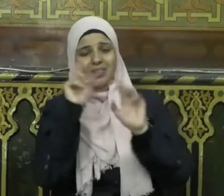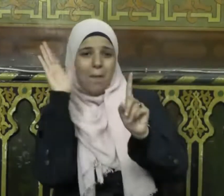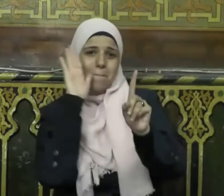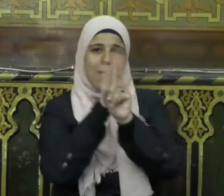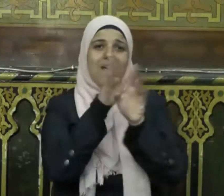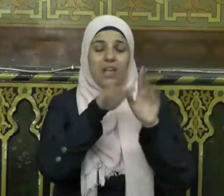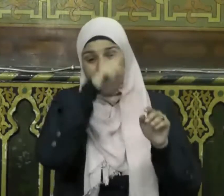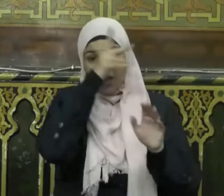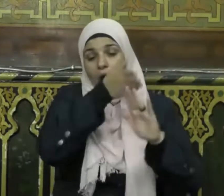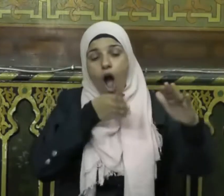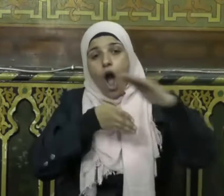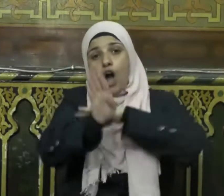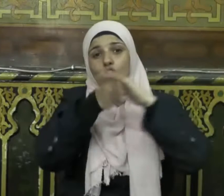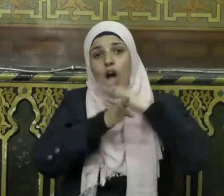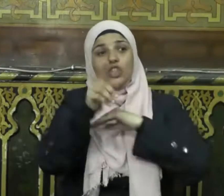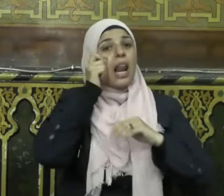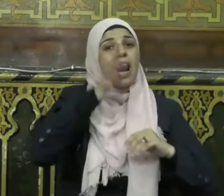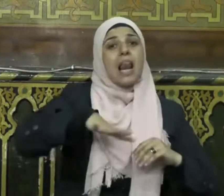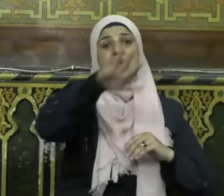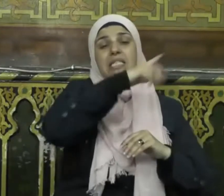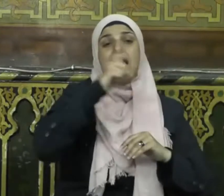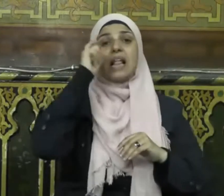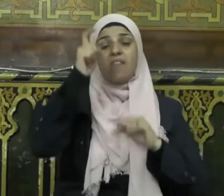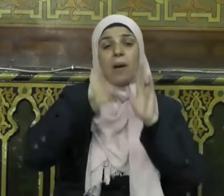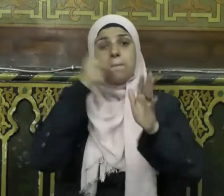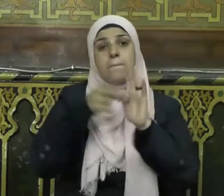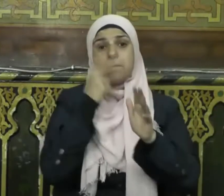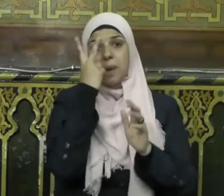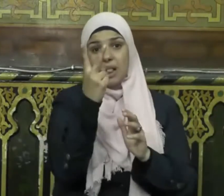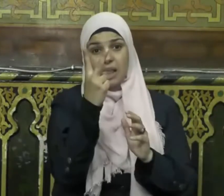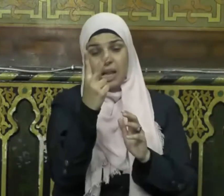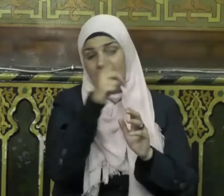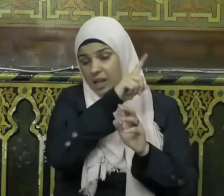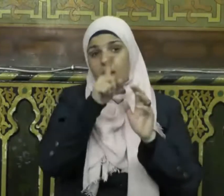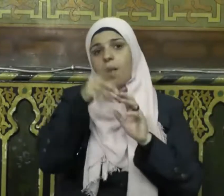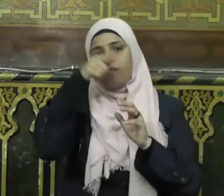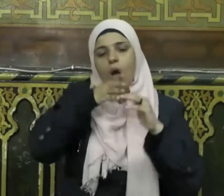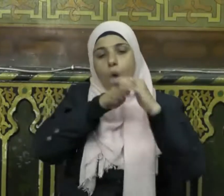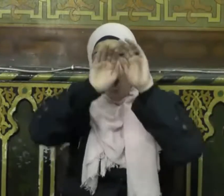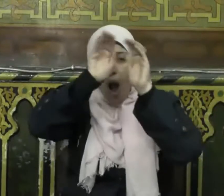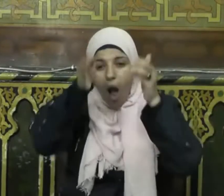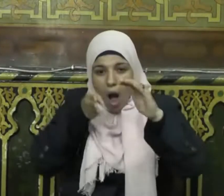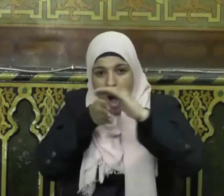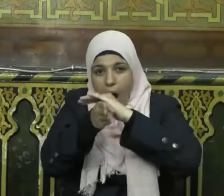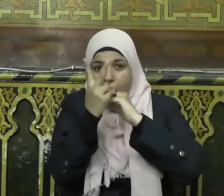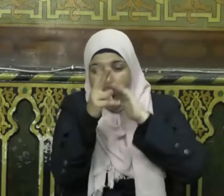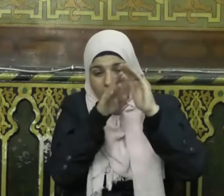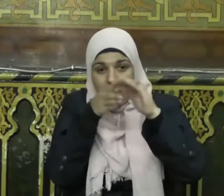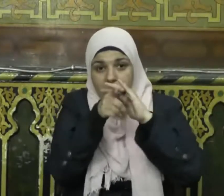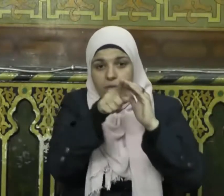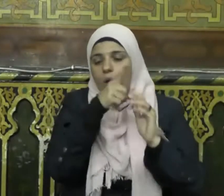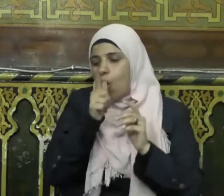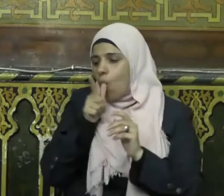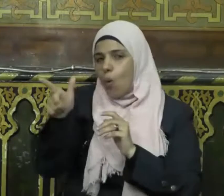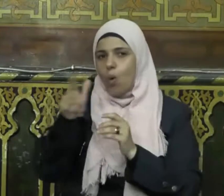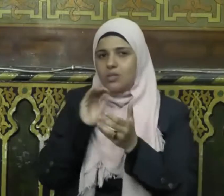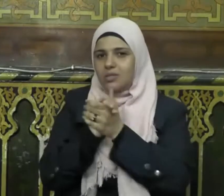إذ أخرجه الذين كفروا ثاني اثنين إذ هما في الغار إذ يقول لصاحبه لا